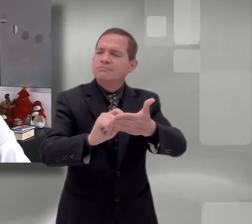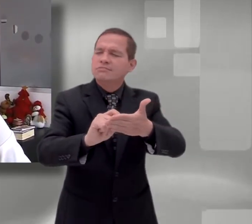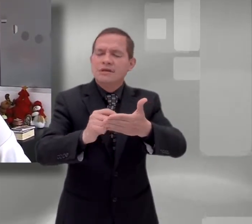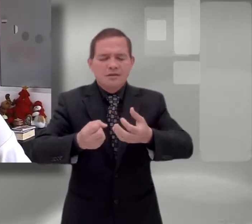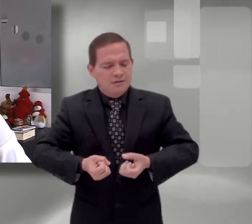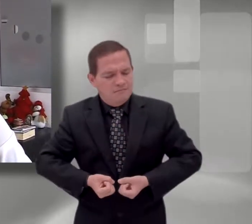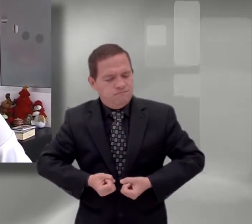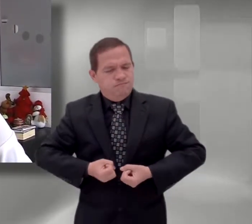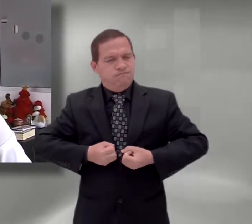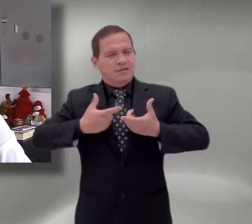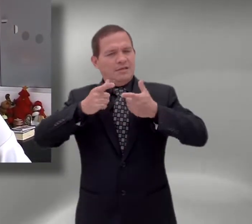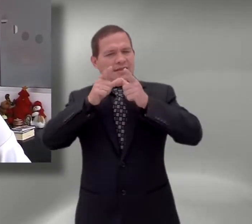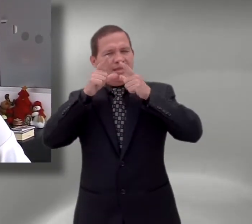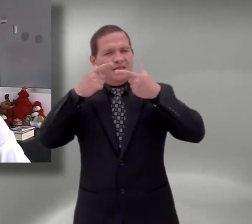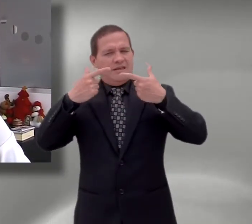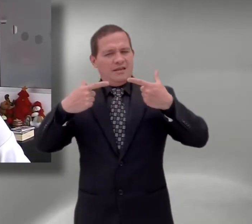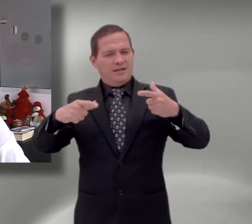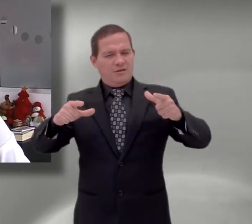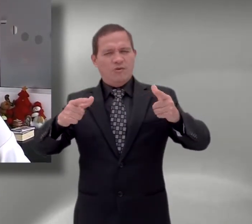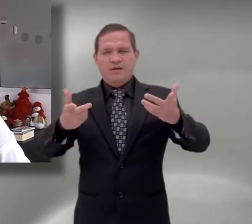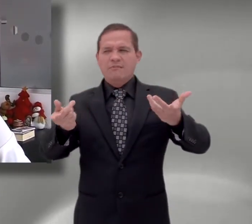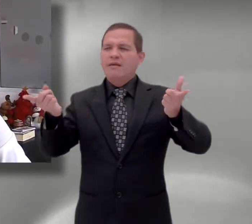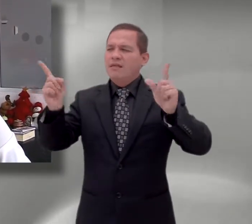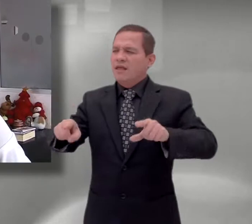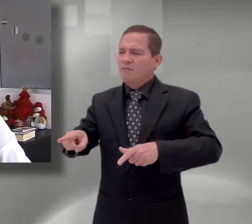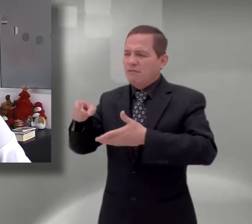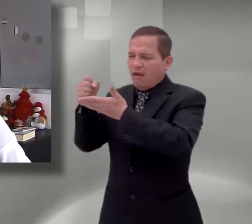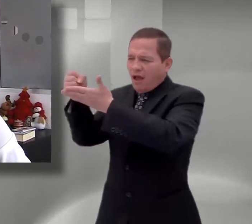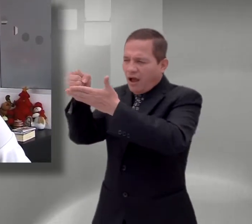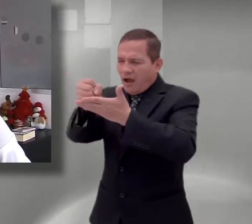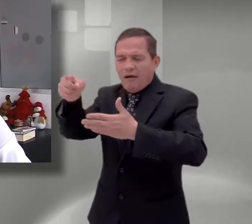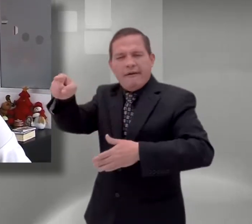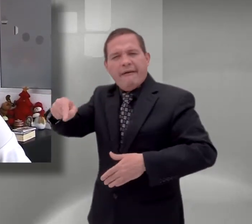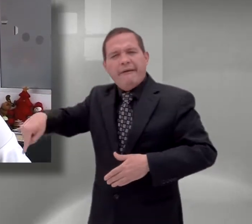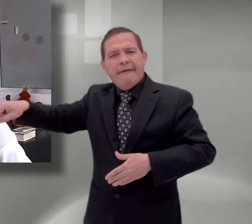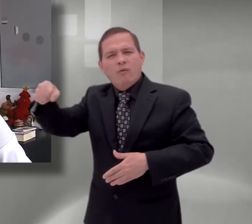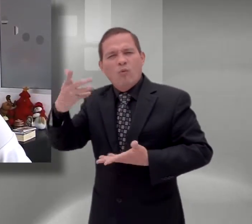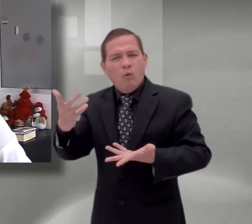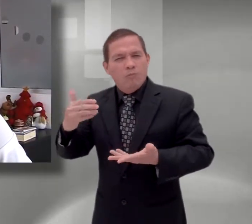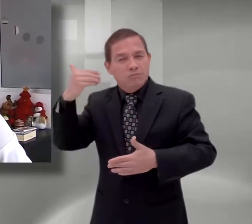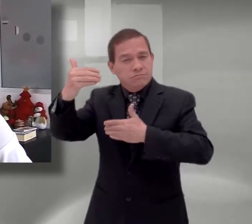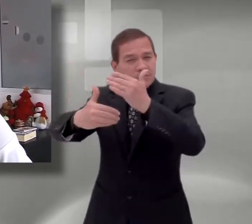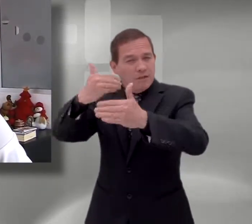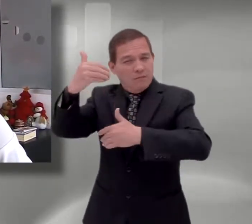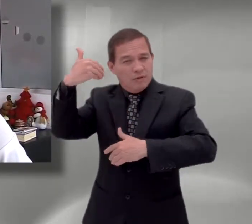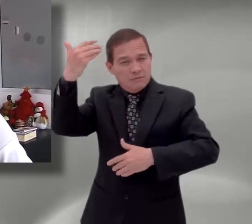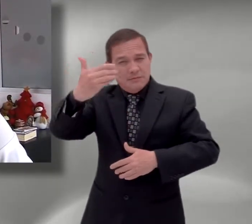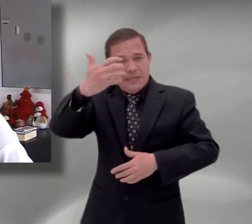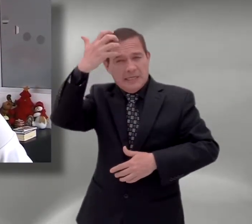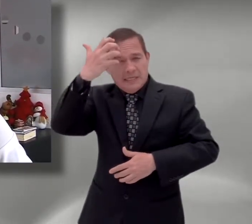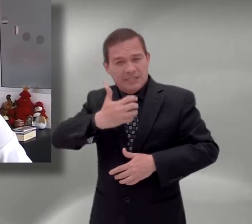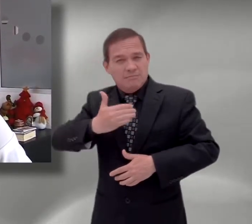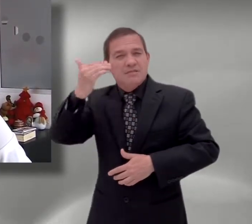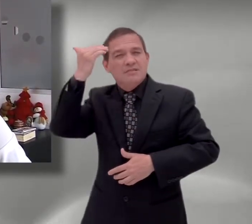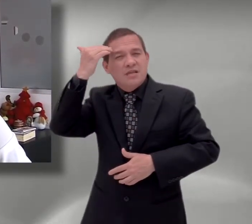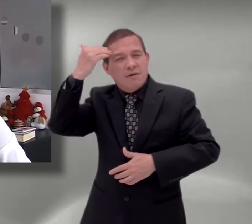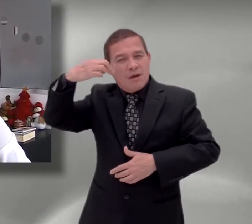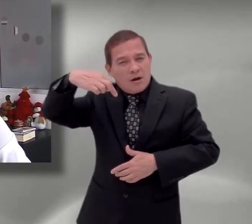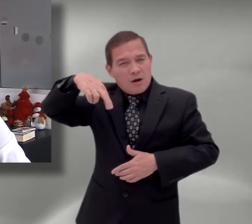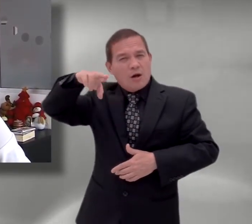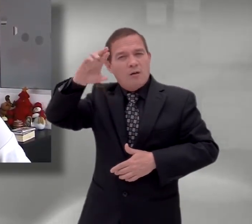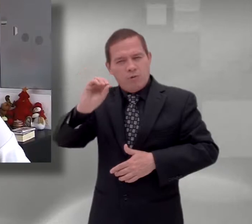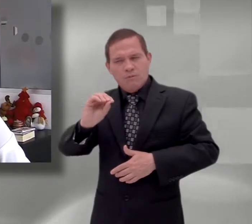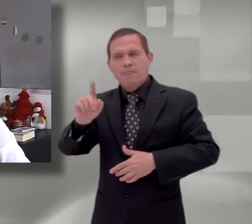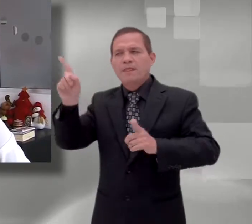en las áreas genéricas de las pruebas AVERPRO y en el manejo de competencias digitales con un enfoque, además, muy